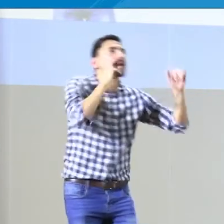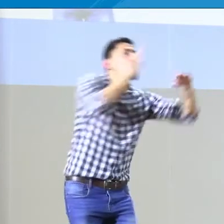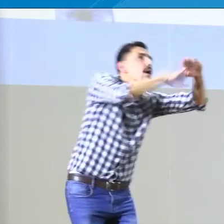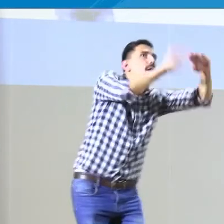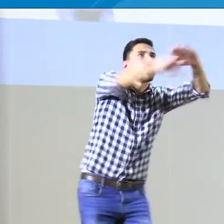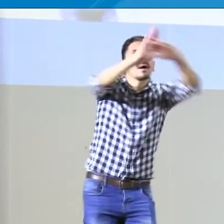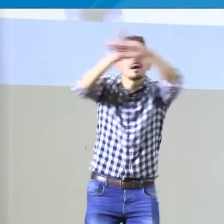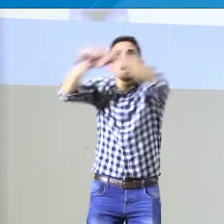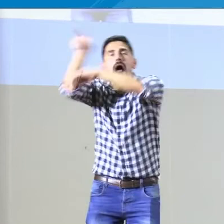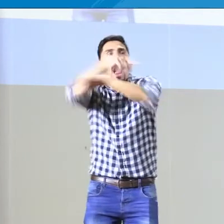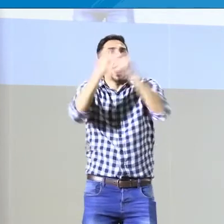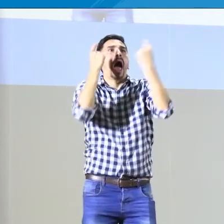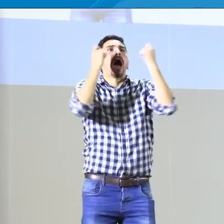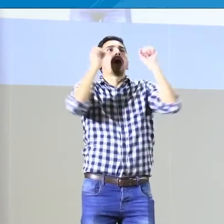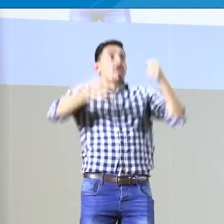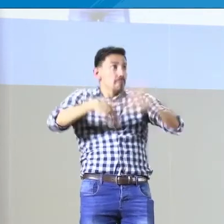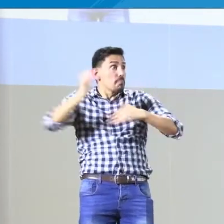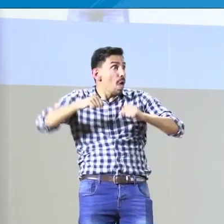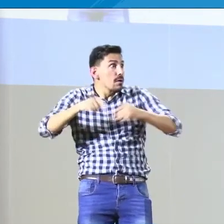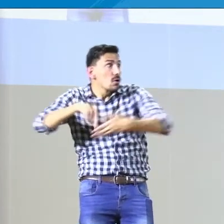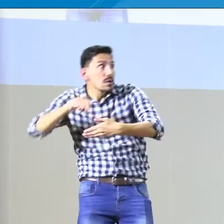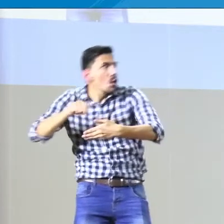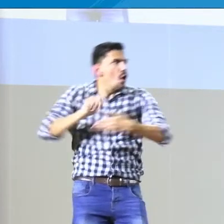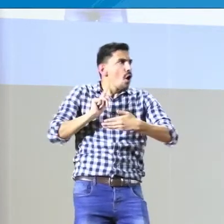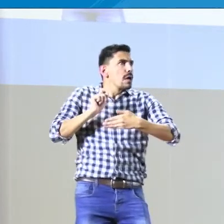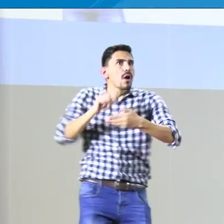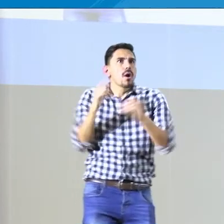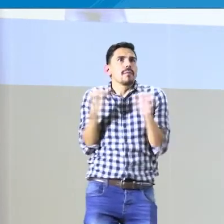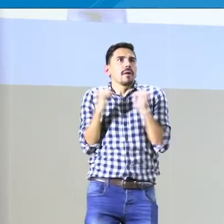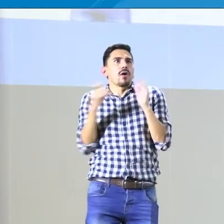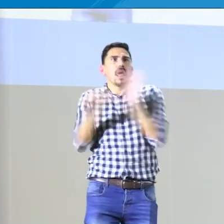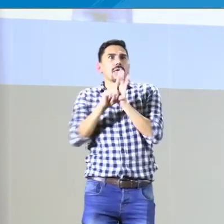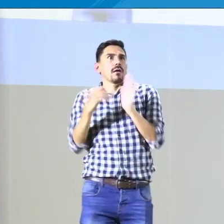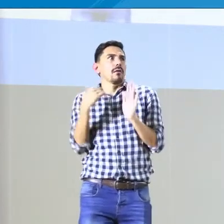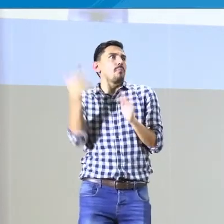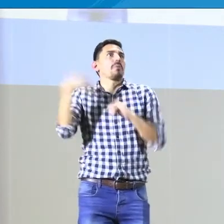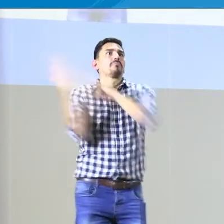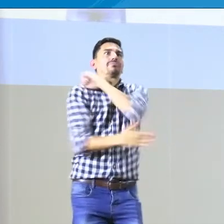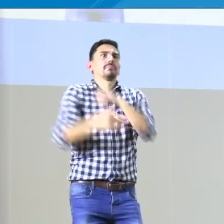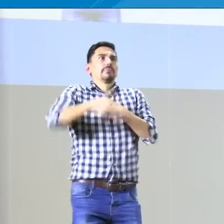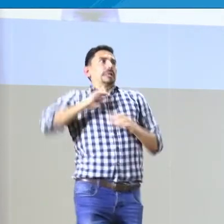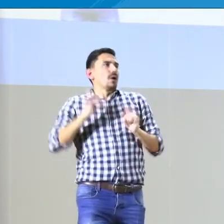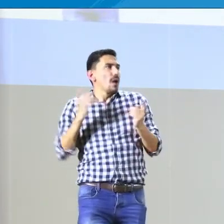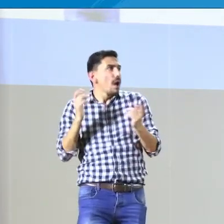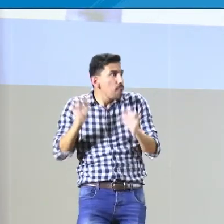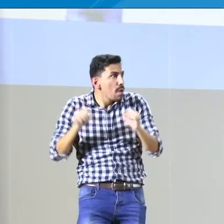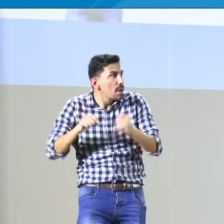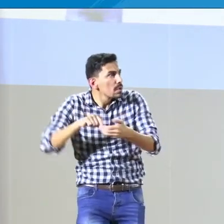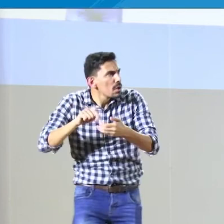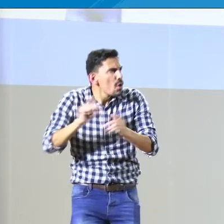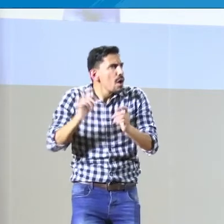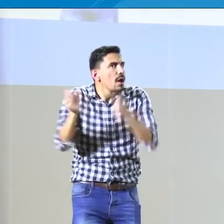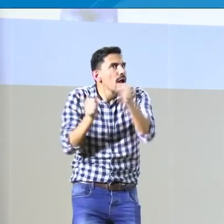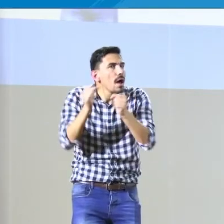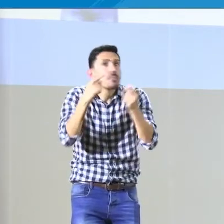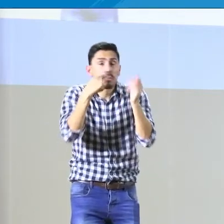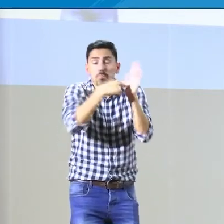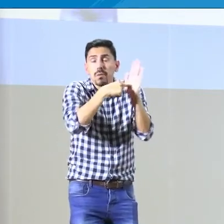hubo algunas malas interpretaciones sobre el tema y algunos le tenían miedo al decreto, pensaban que de